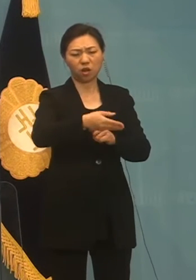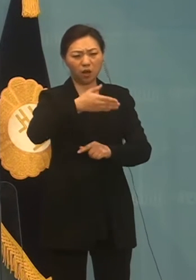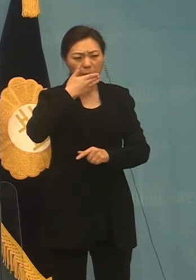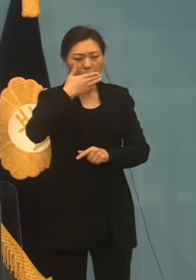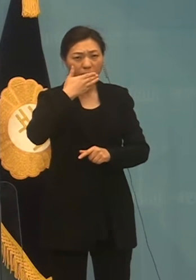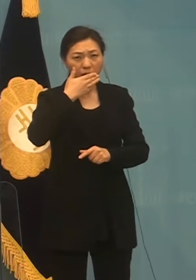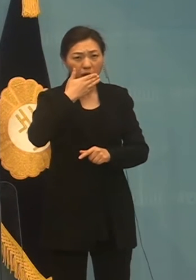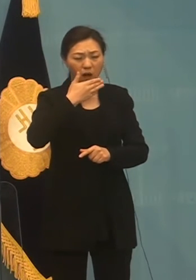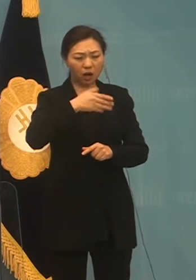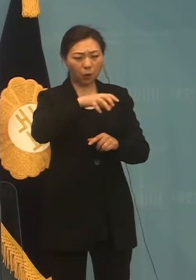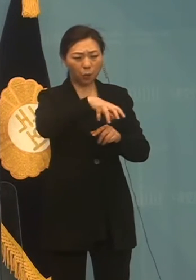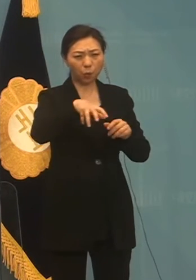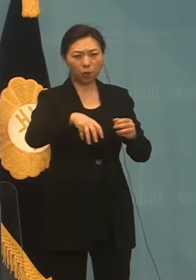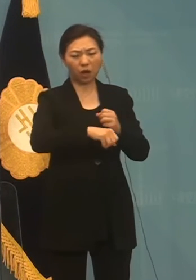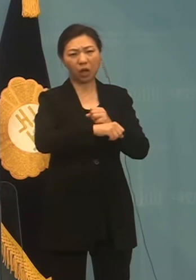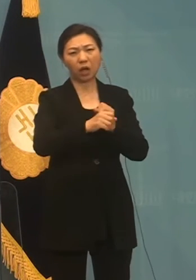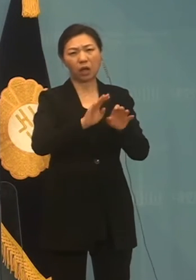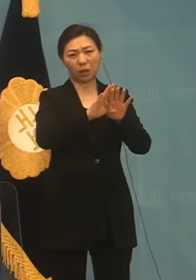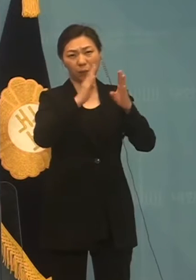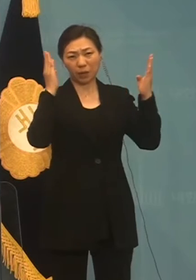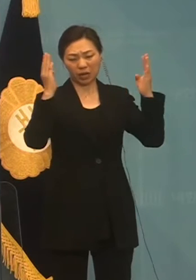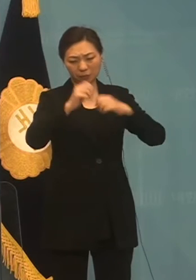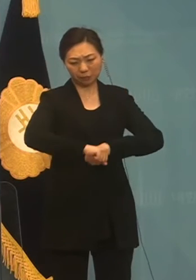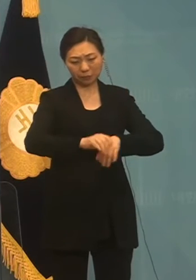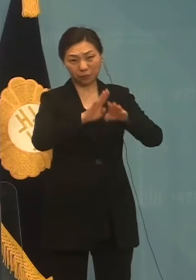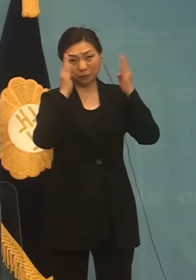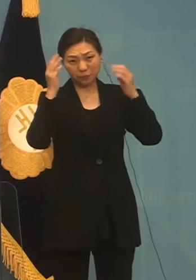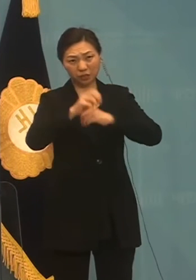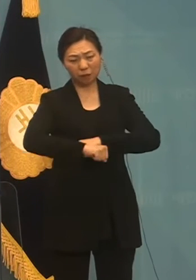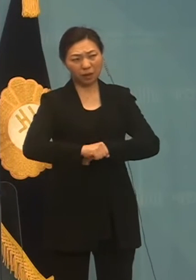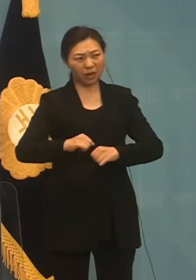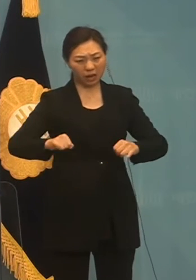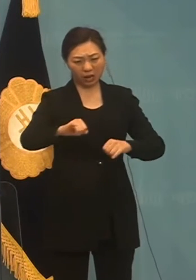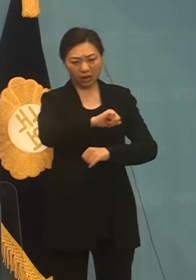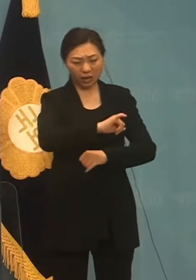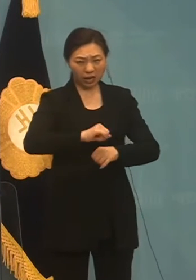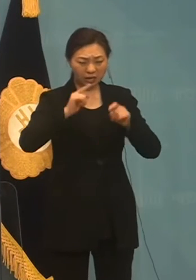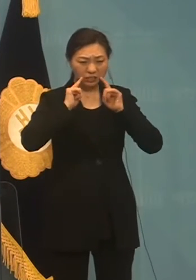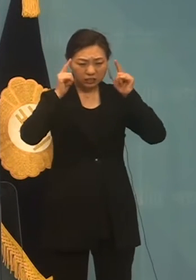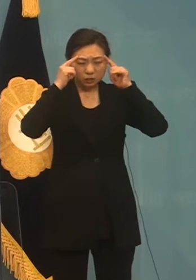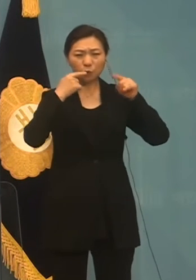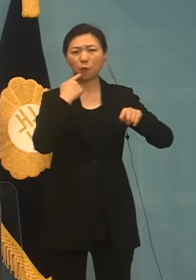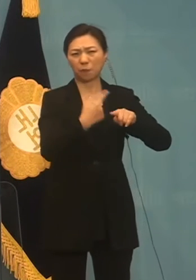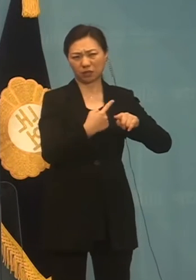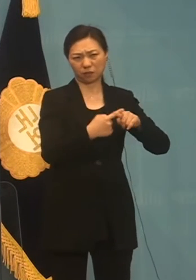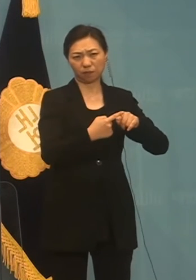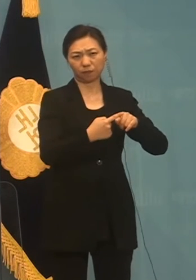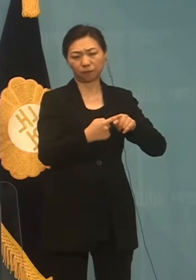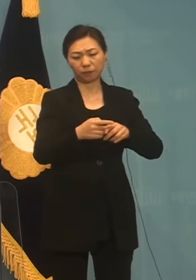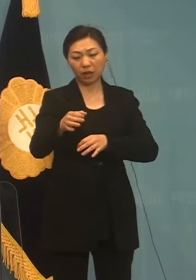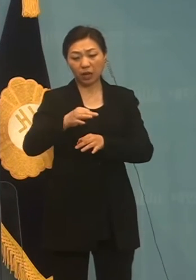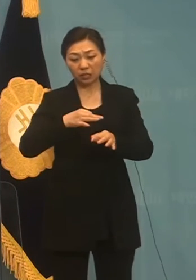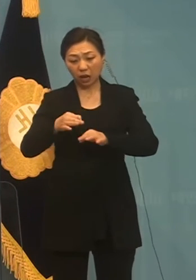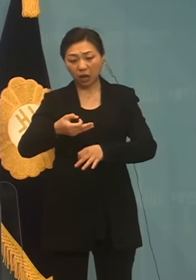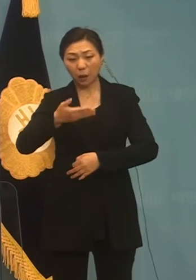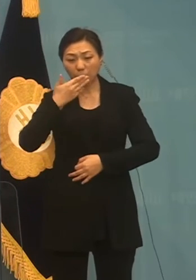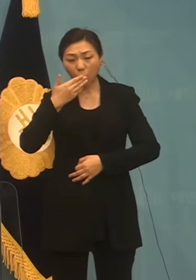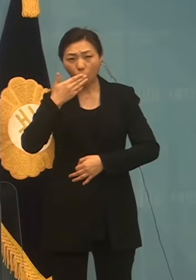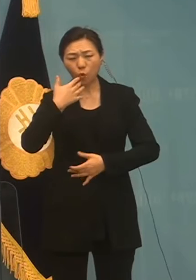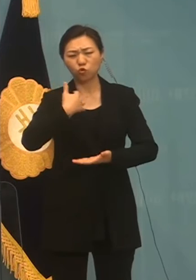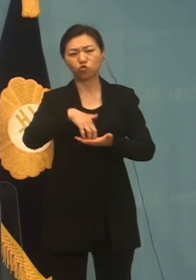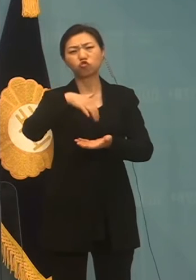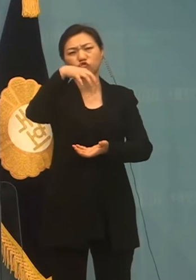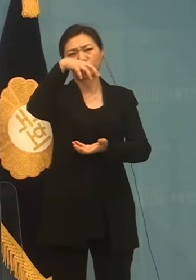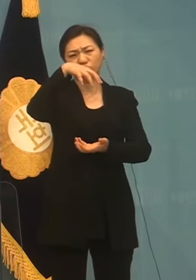열었다 망하고 해서 개미지옥 같다, 음식점 허가 총량제를 운영해볼까 하는 생각도 있다라고 말했습니다.